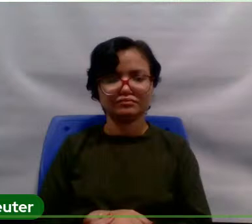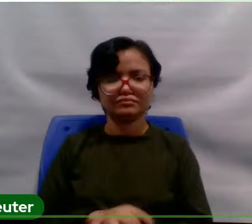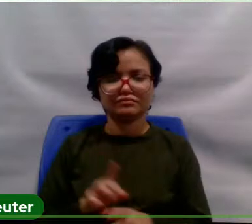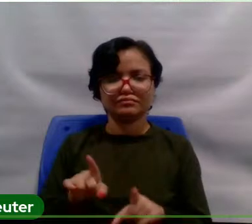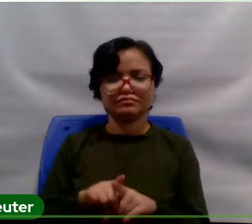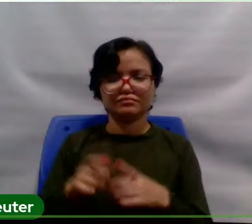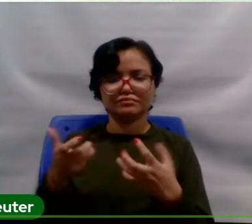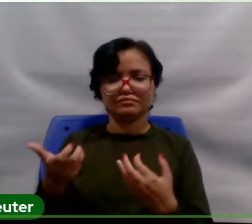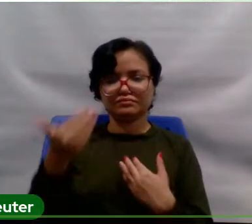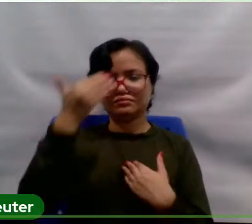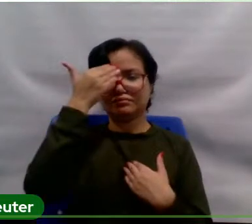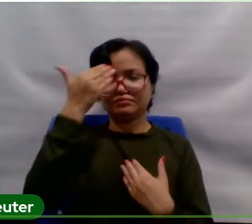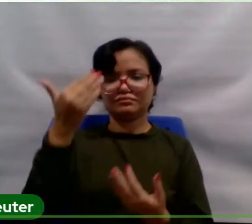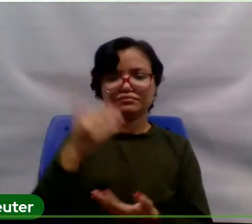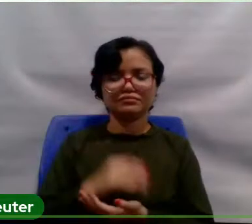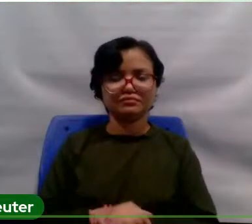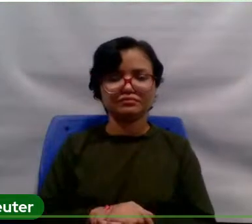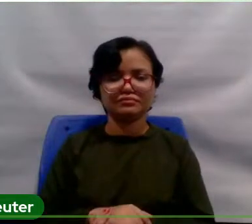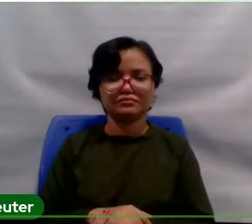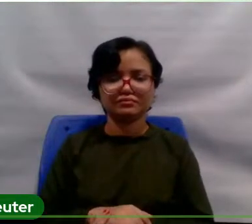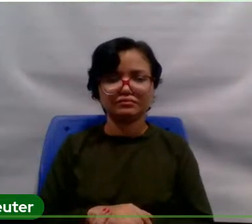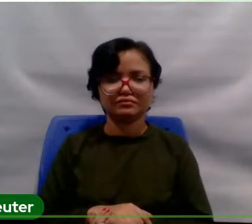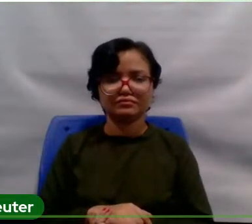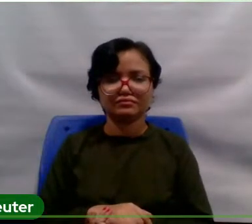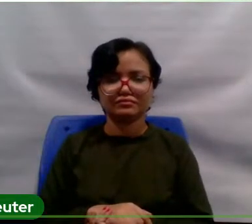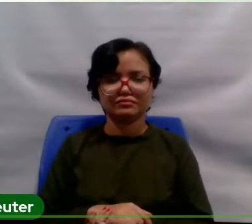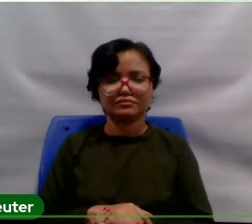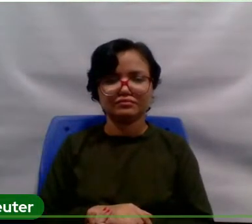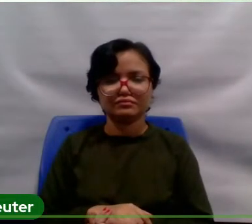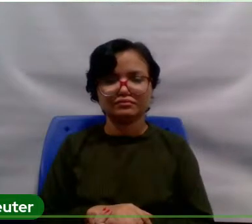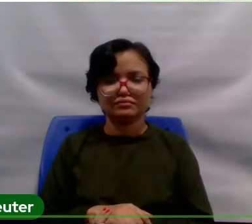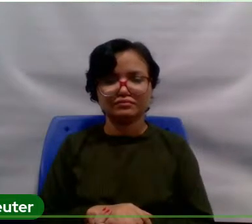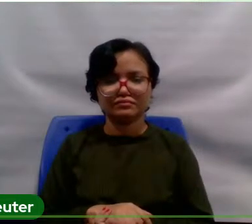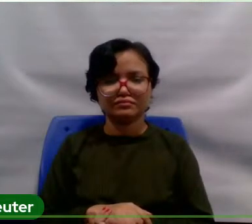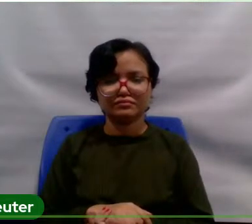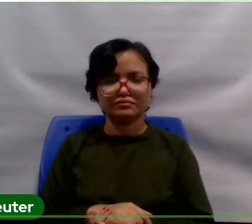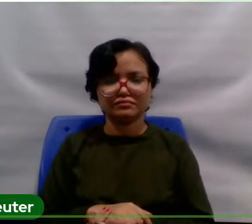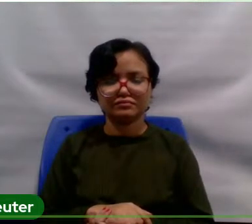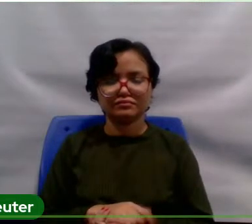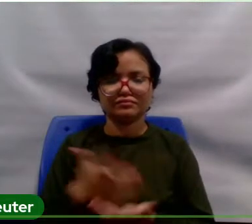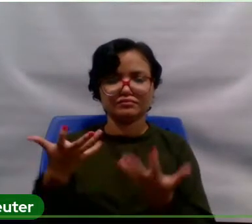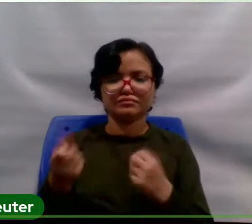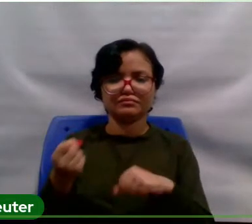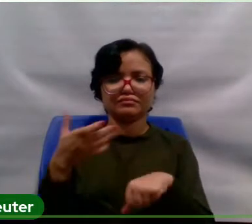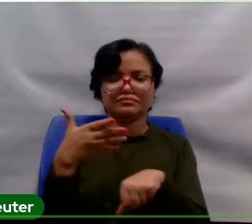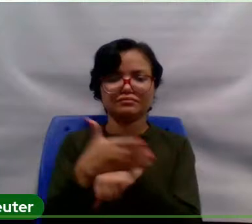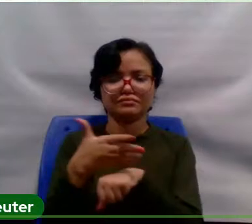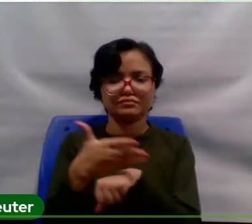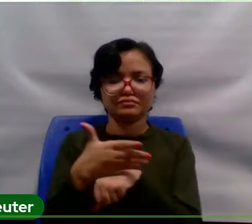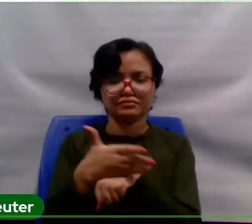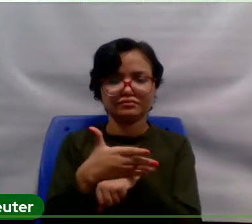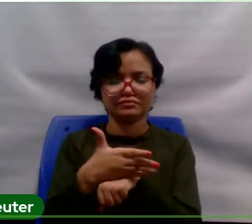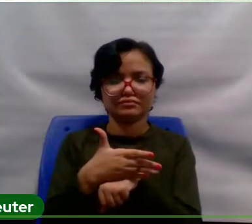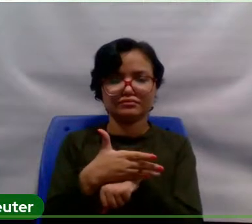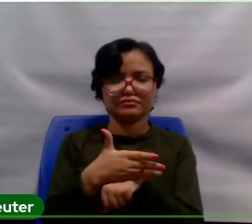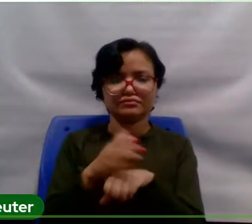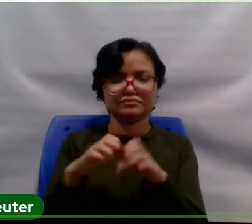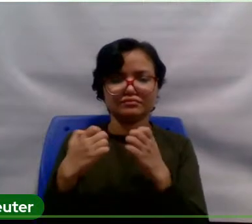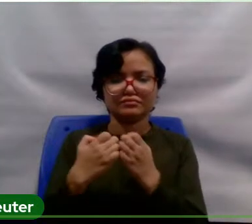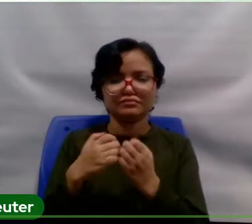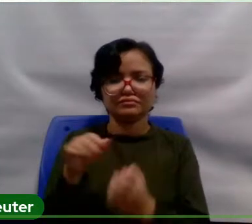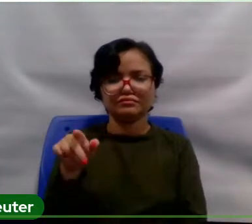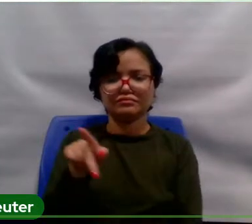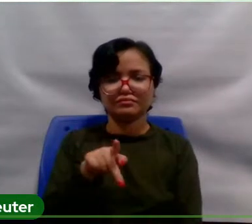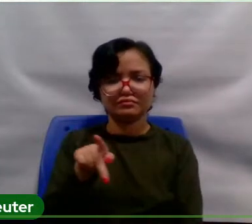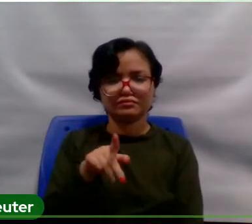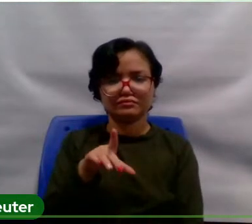de agradecer agradecer aos palestrantes, né? Que aceitaram participar do evento, professora Edilza, né? Da Federal do Pará,